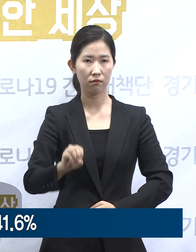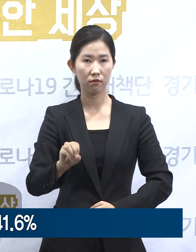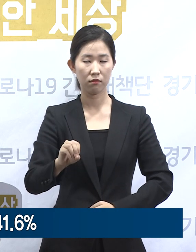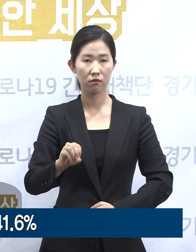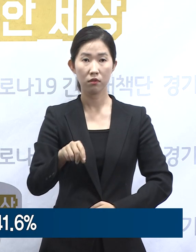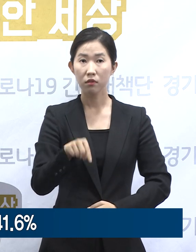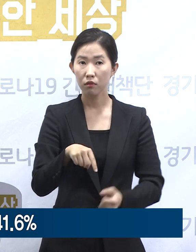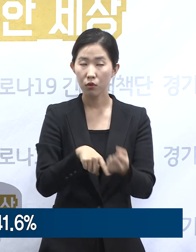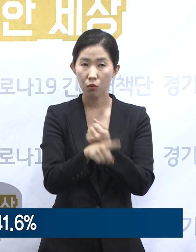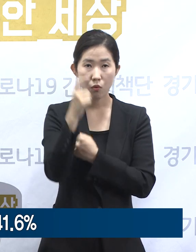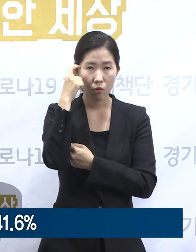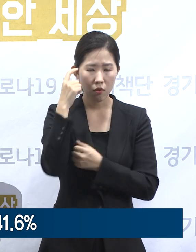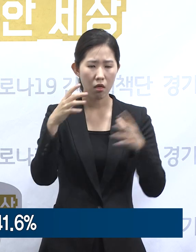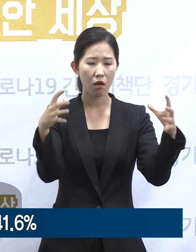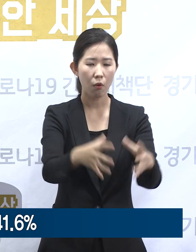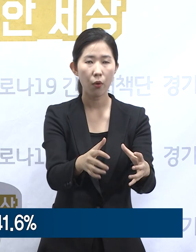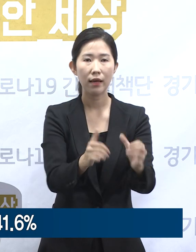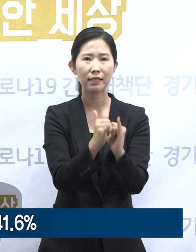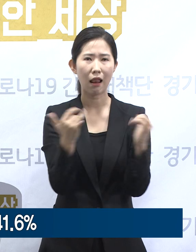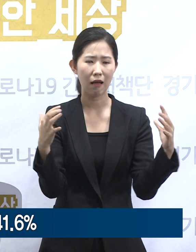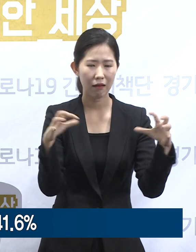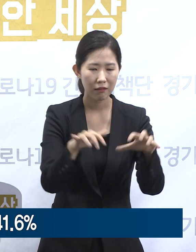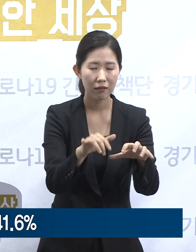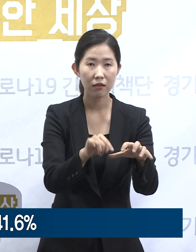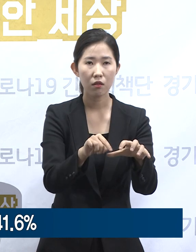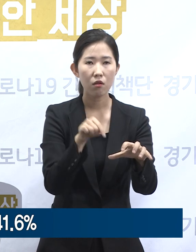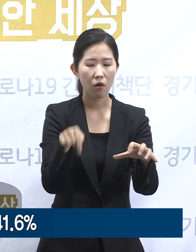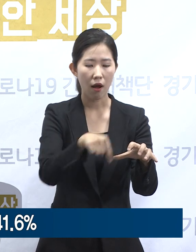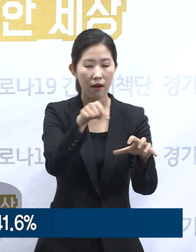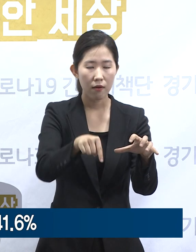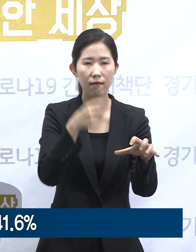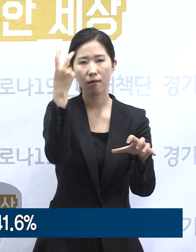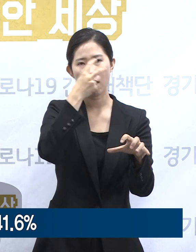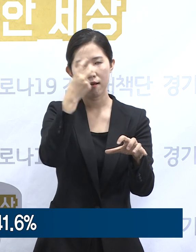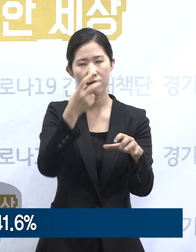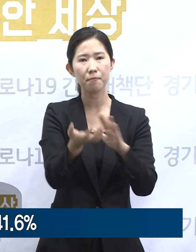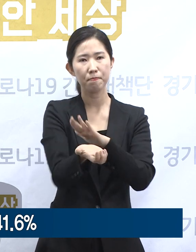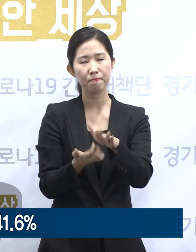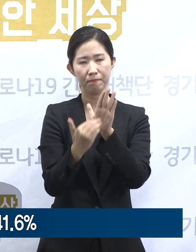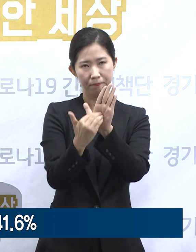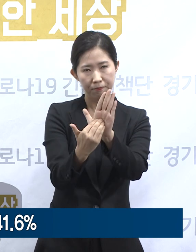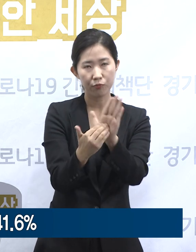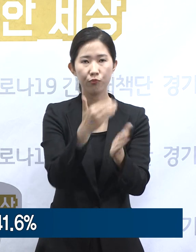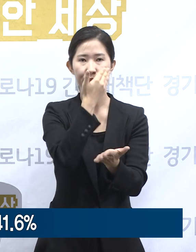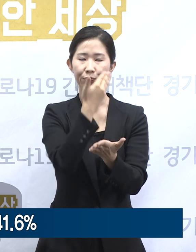이는 집단시설에서의 유행을 관리하고 예방하는 것이 중요하다는 점을 시사합니다.